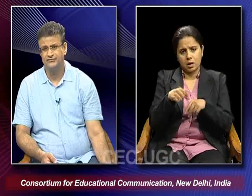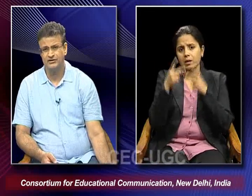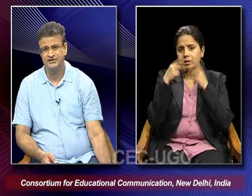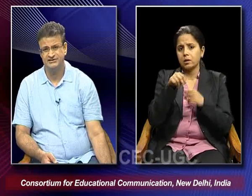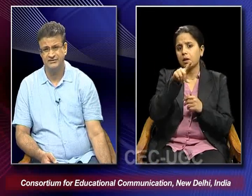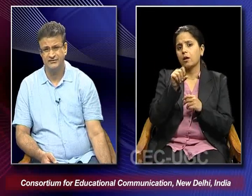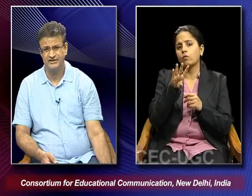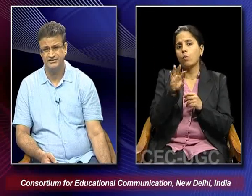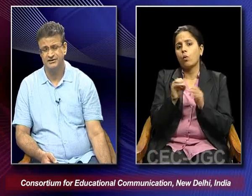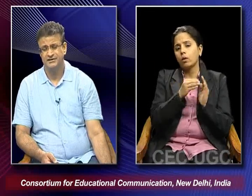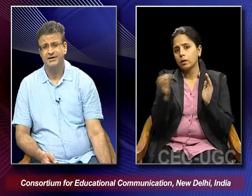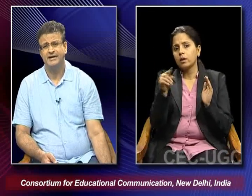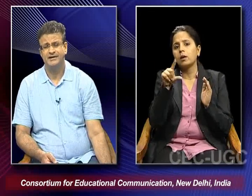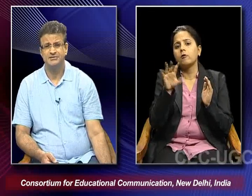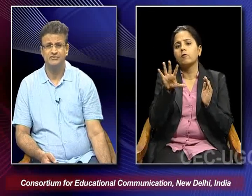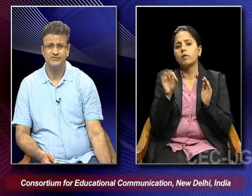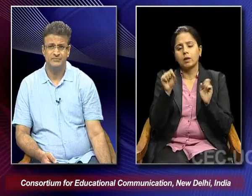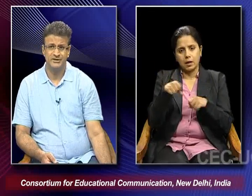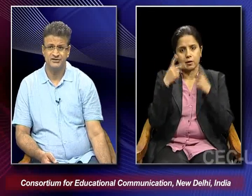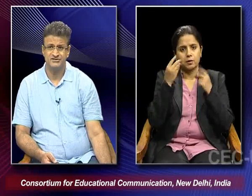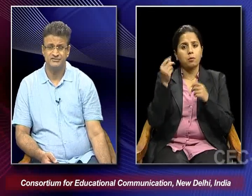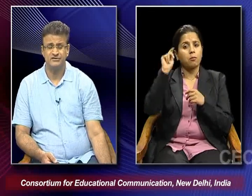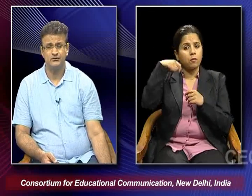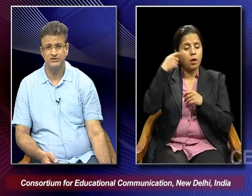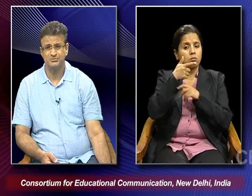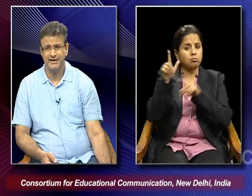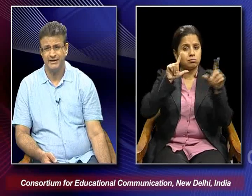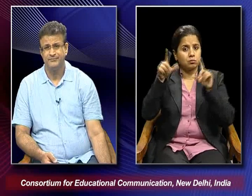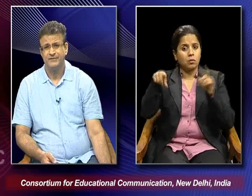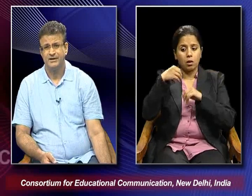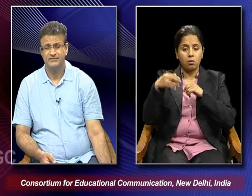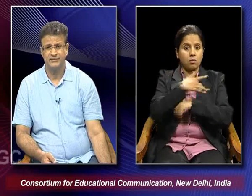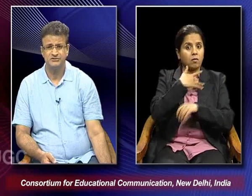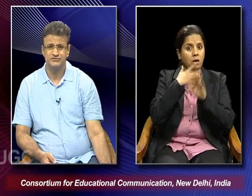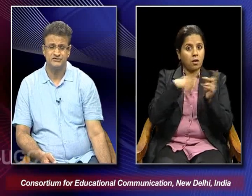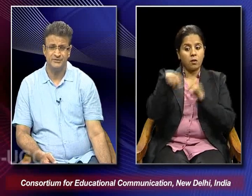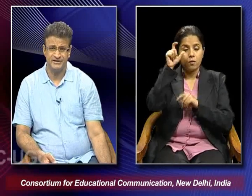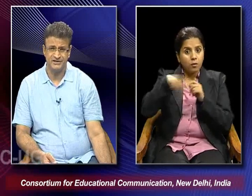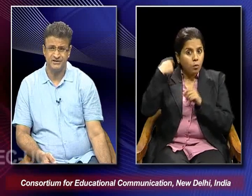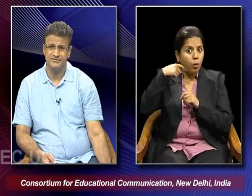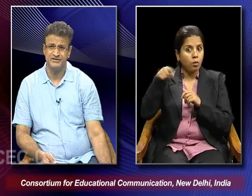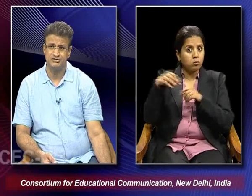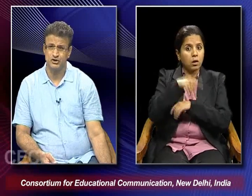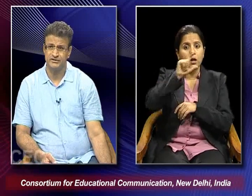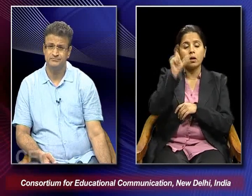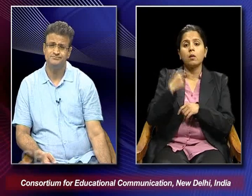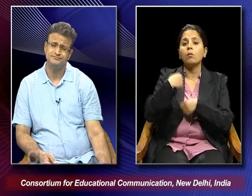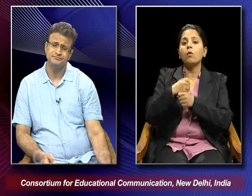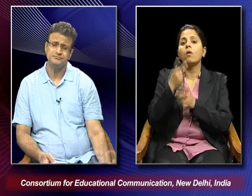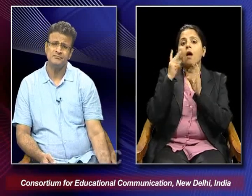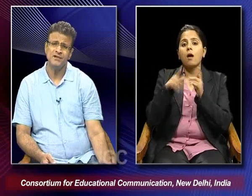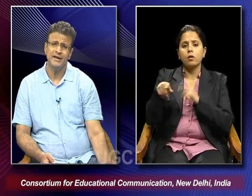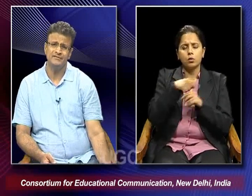1940s and 50s. And some of the filmmakers they were influenced by by the films which were made in Italy when they saw them.